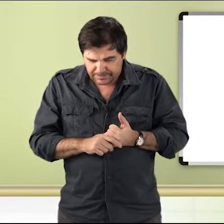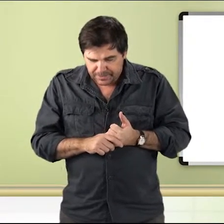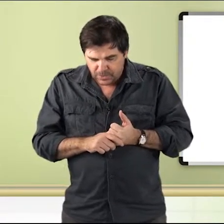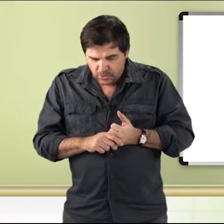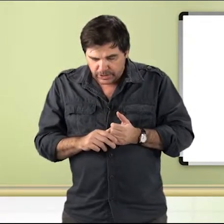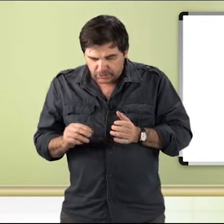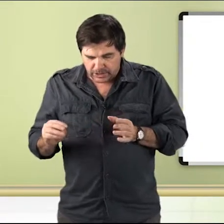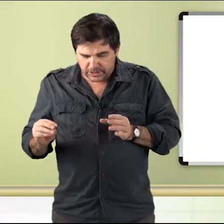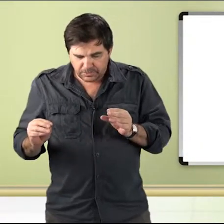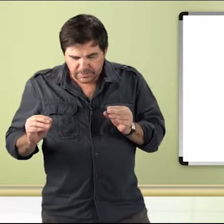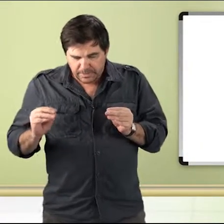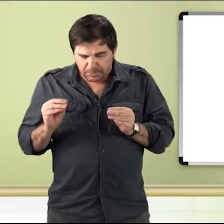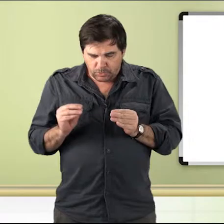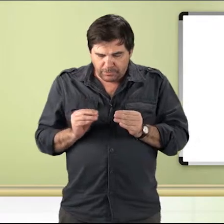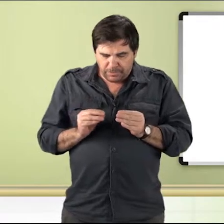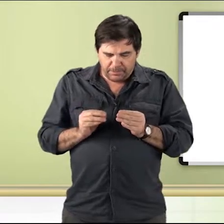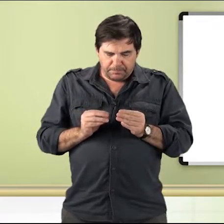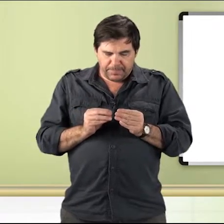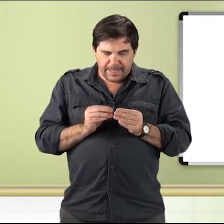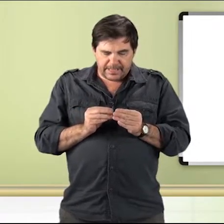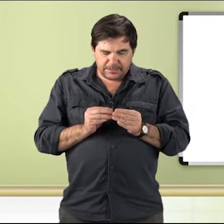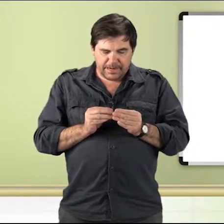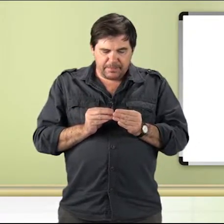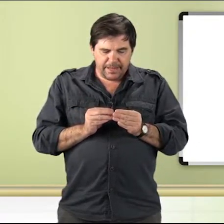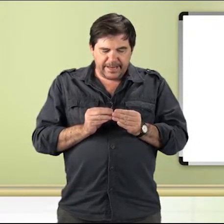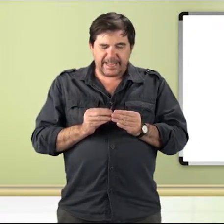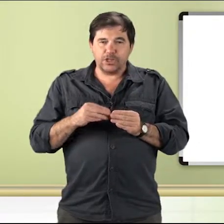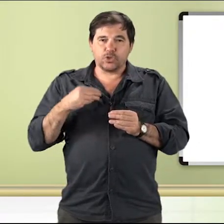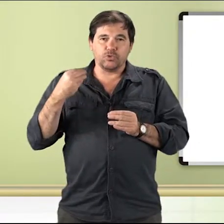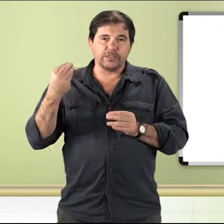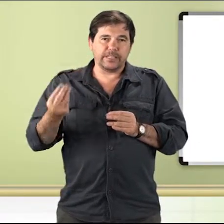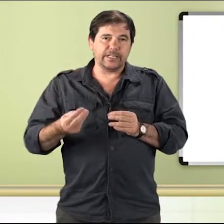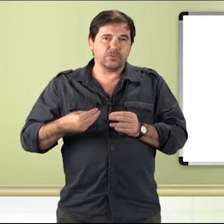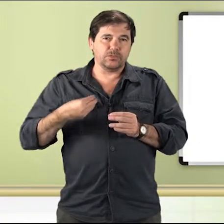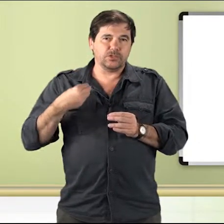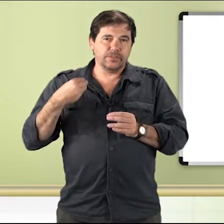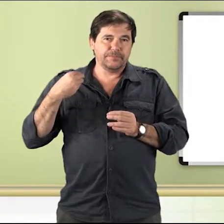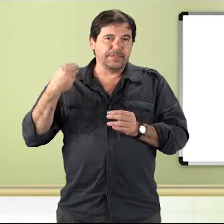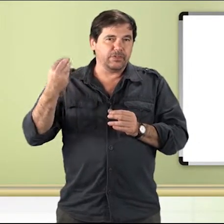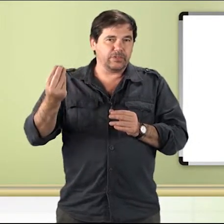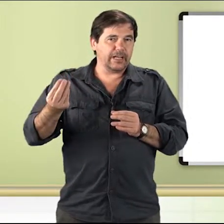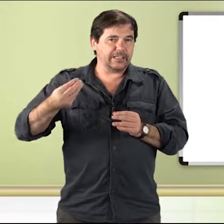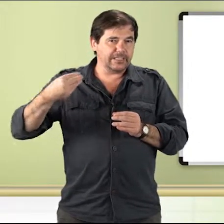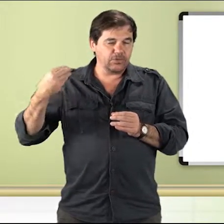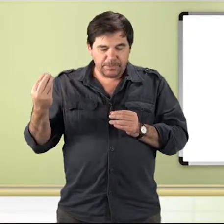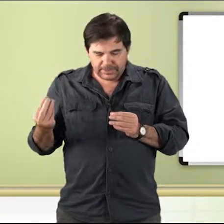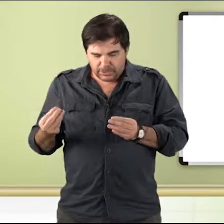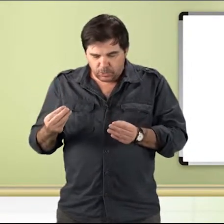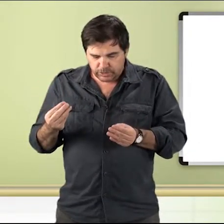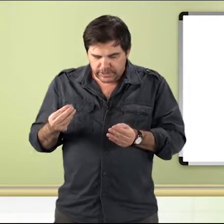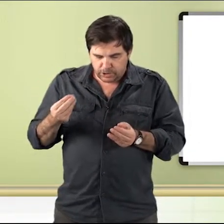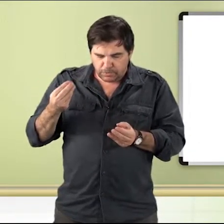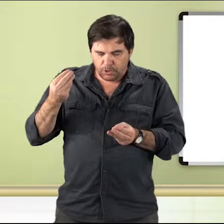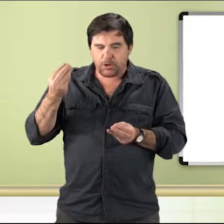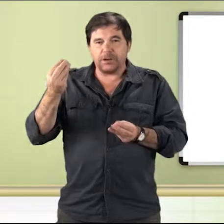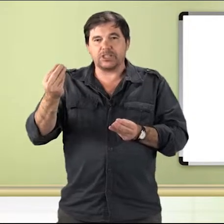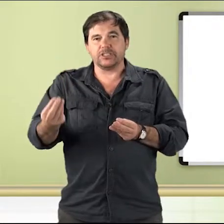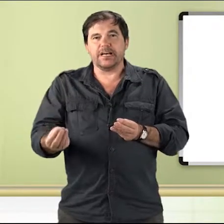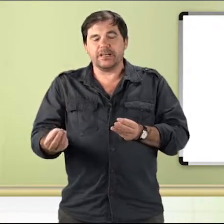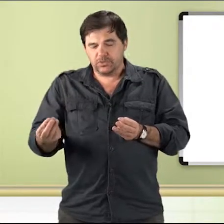Outra questão, procurem assimilar bem aqueles conceitos que eu até tenho comentado, conceito de bloco partidário,